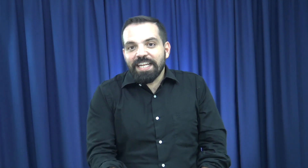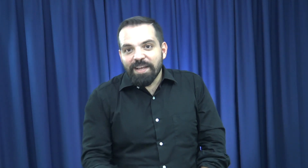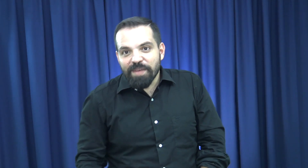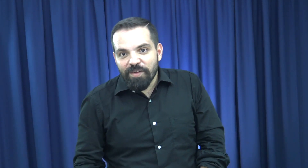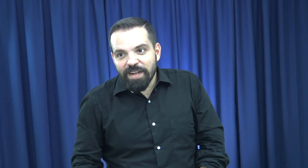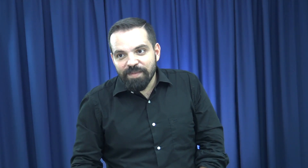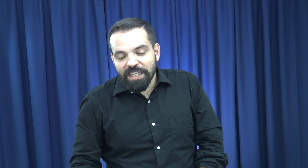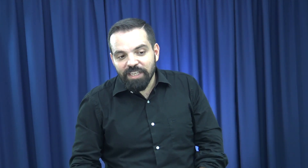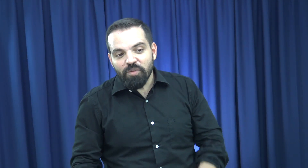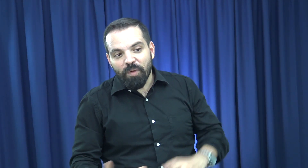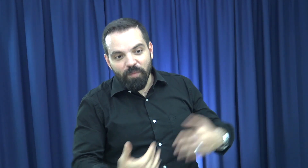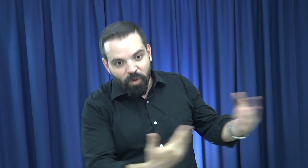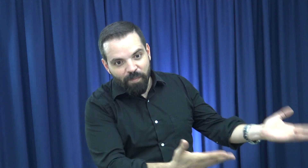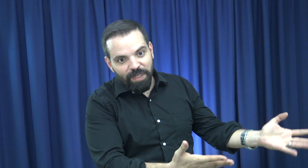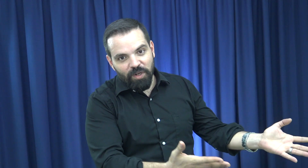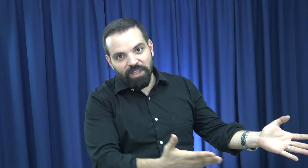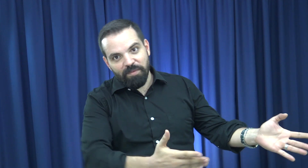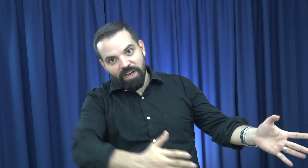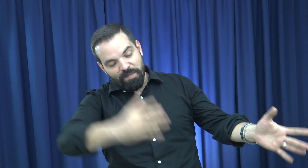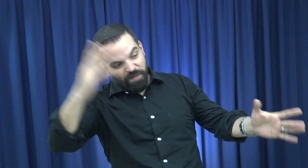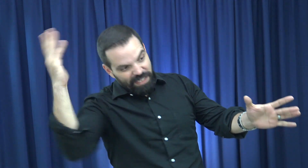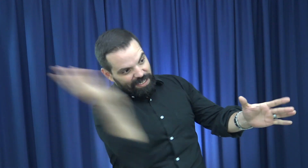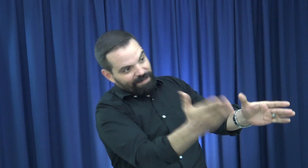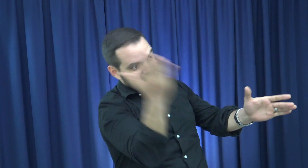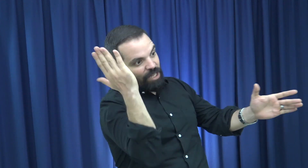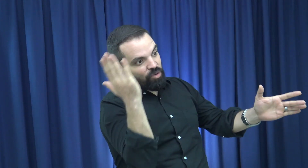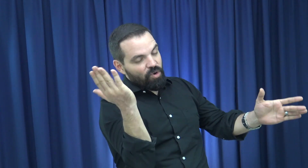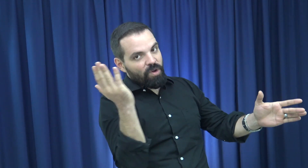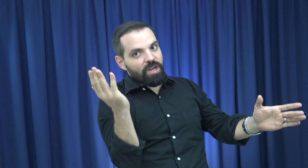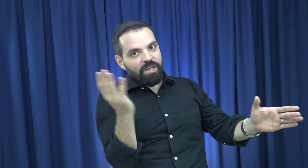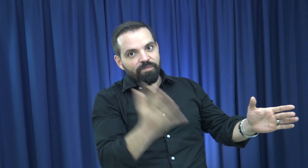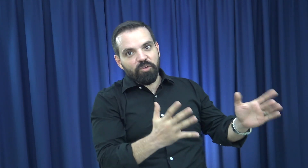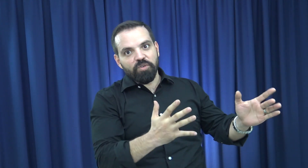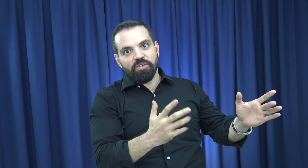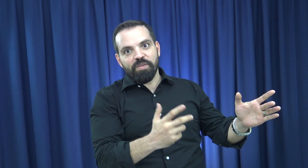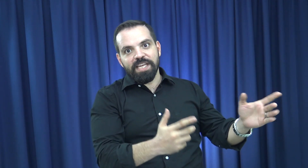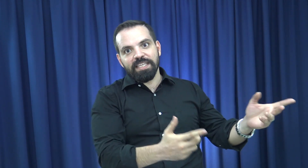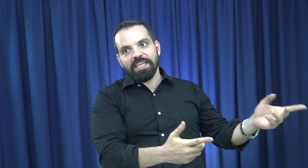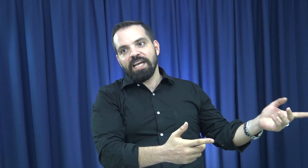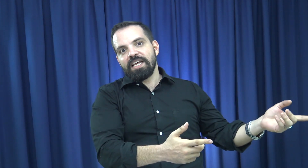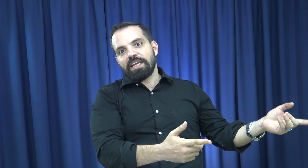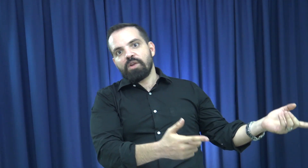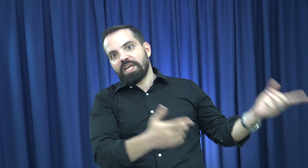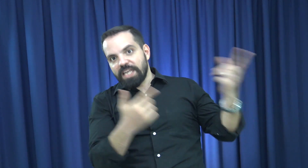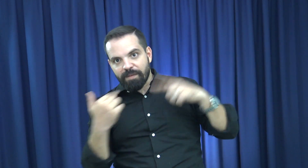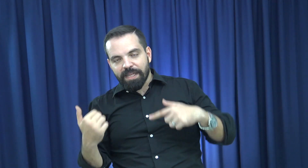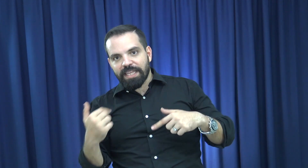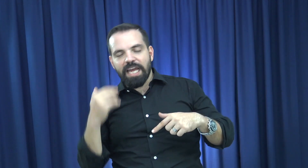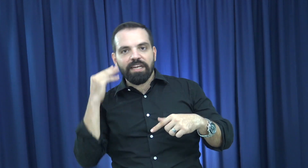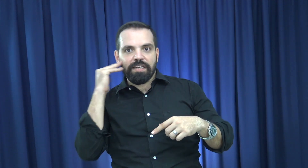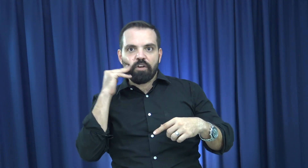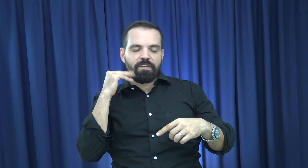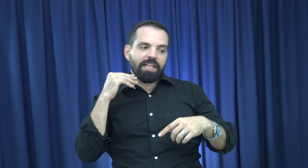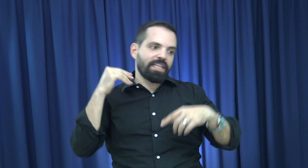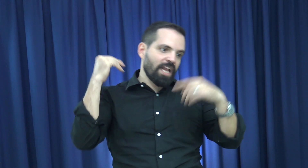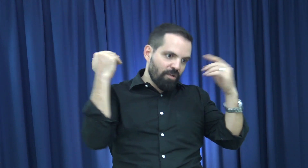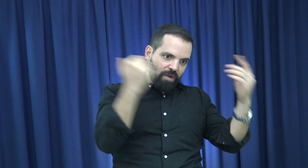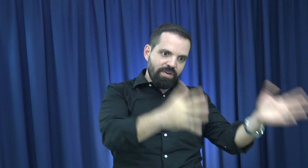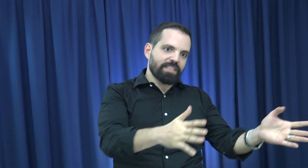tenía miedo Jeremías? De sus propios compatriotas, porque les profetizaba tan duro por su desobediencia, que lo querían matar. Lo habían tirado a una